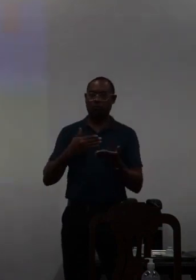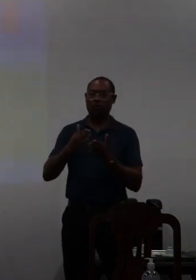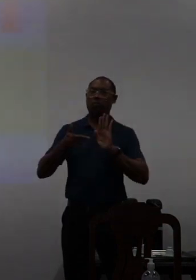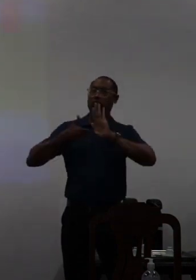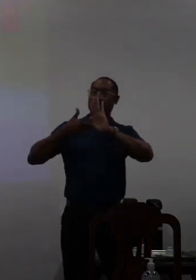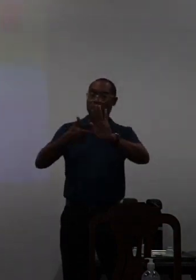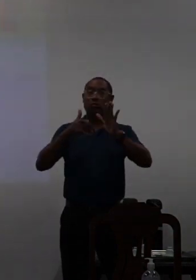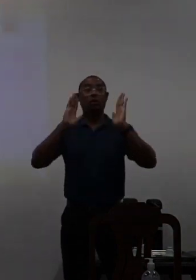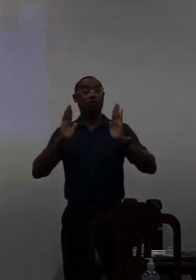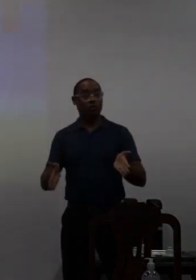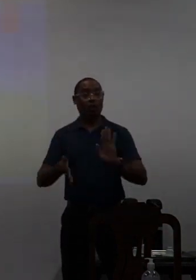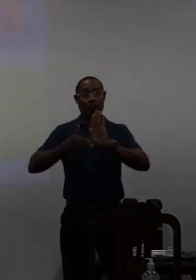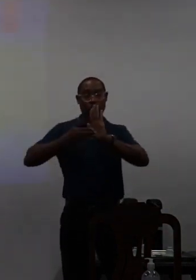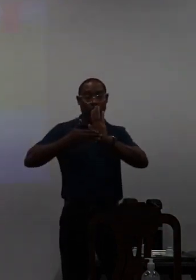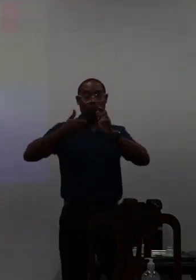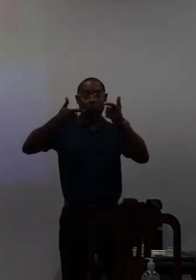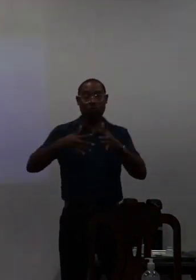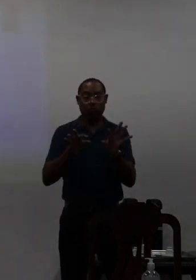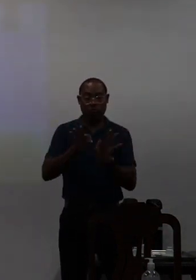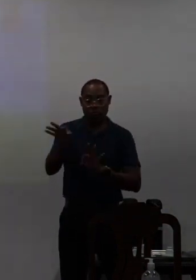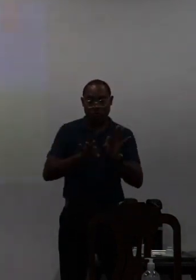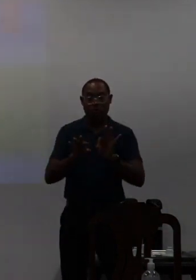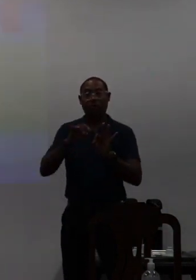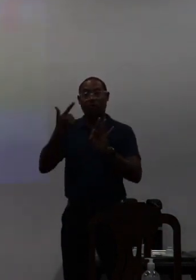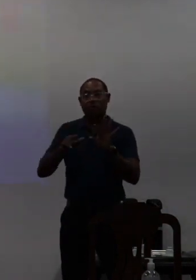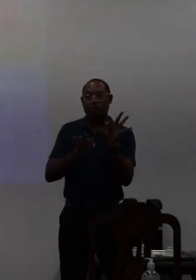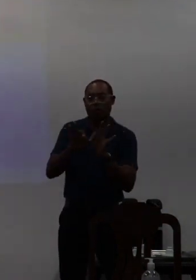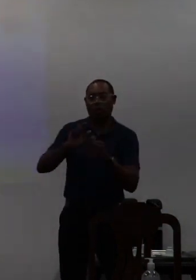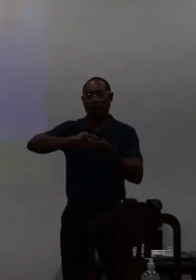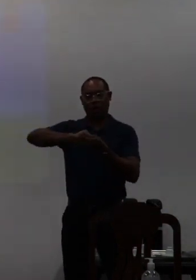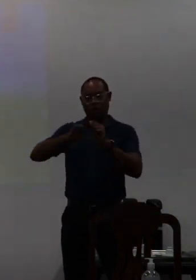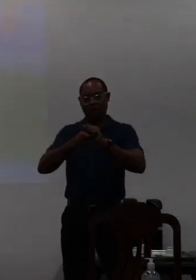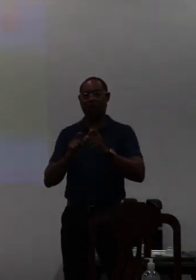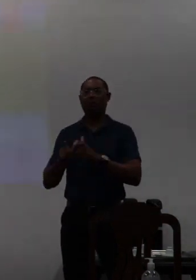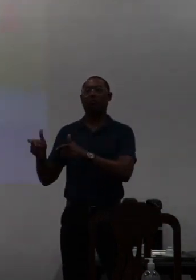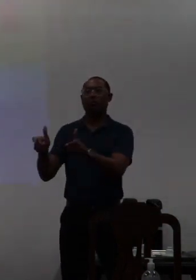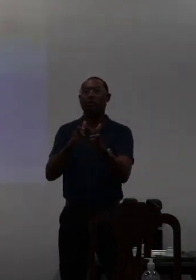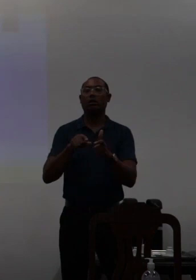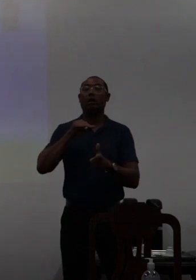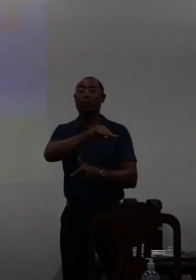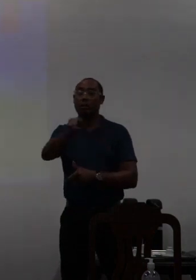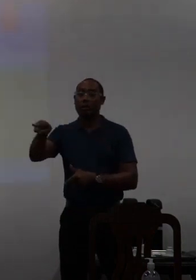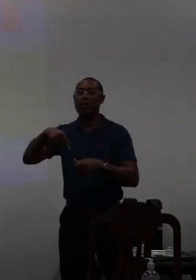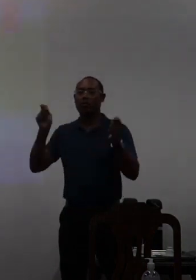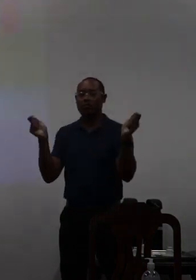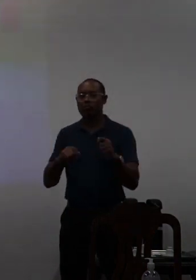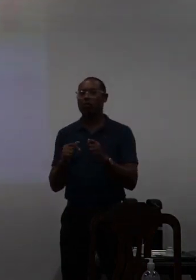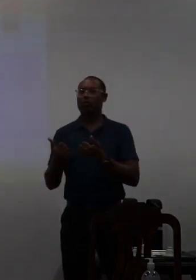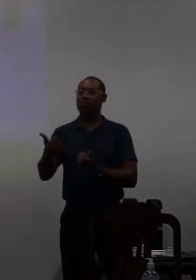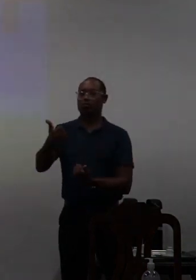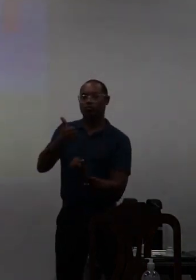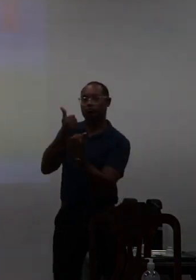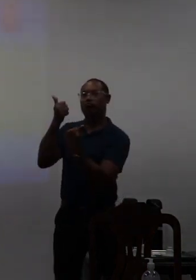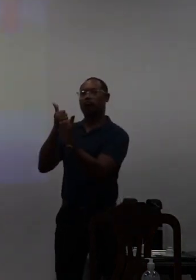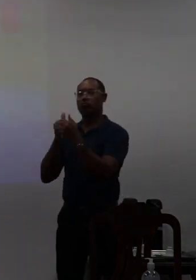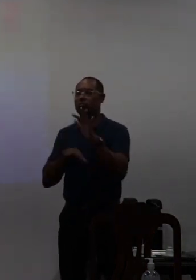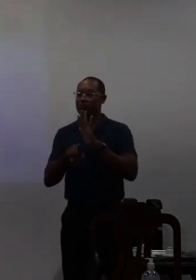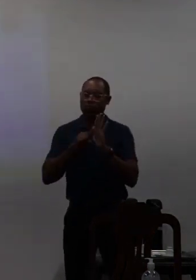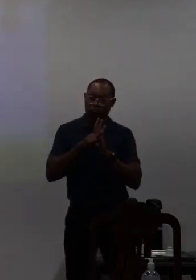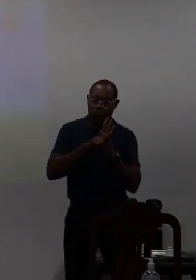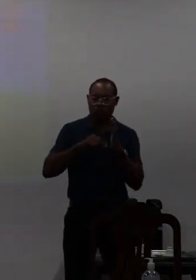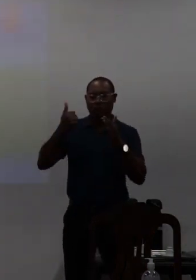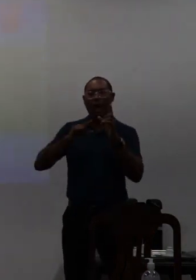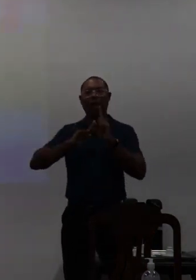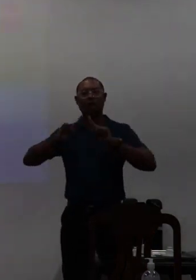apresentamos a proposta que nós fizemos de revisão a esses setores para que eles fizessem a contribuição deles fizessem uma análise